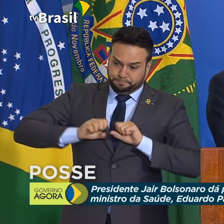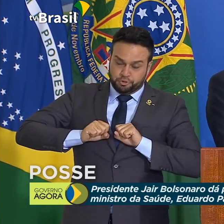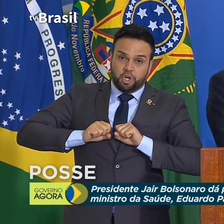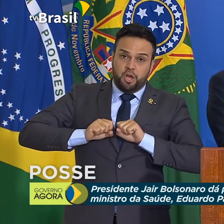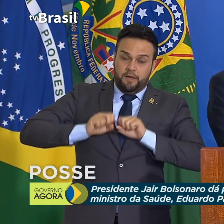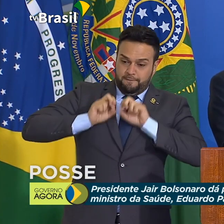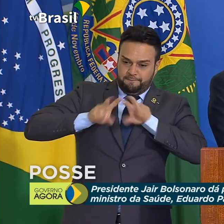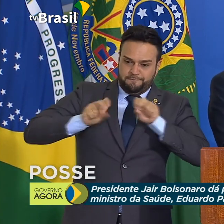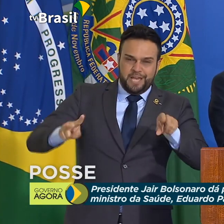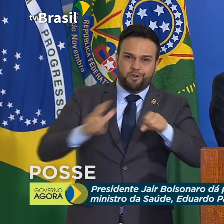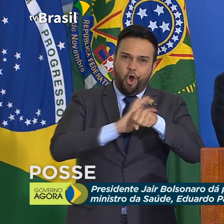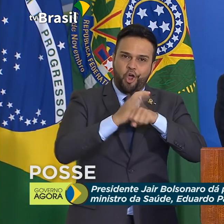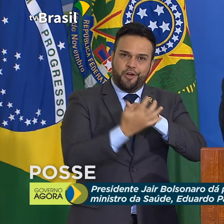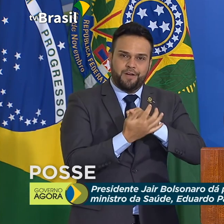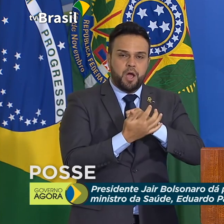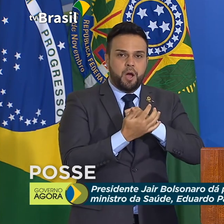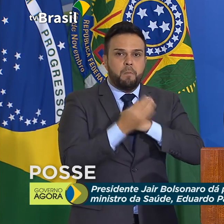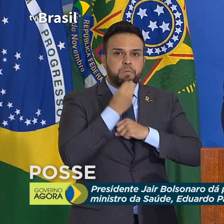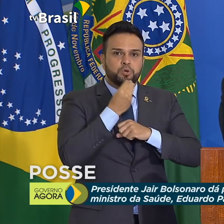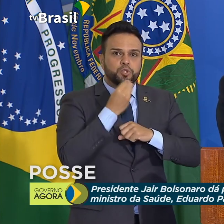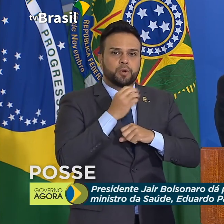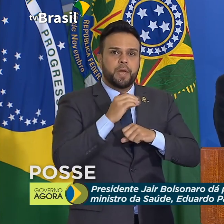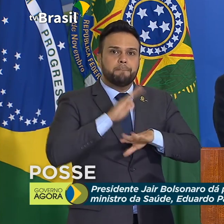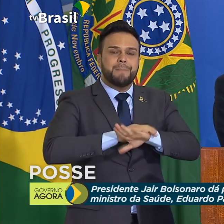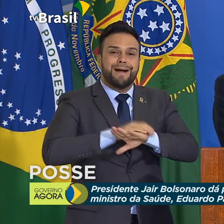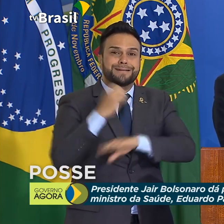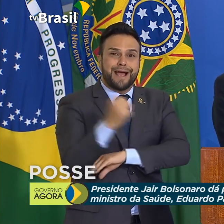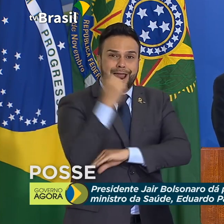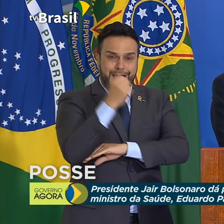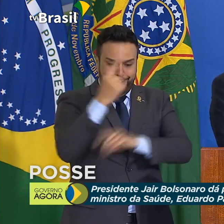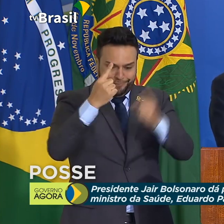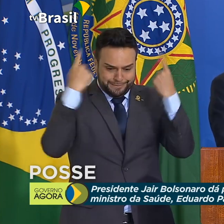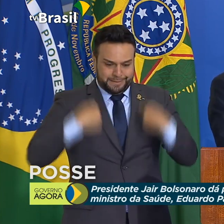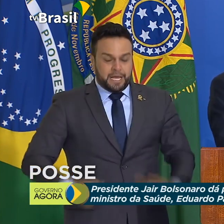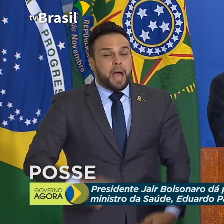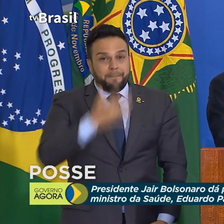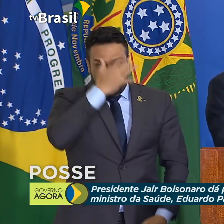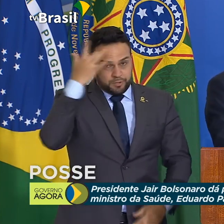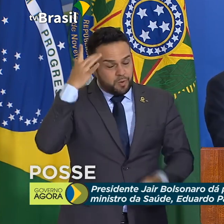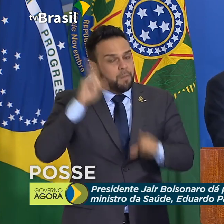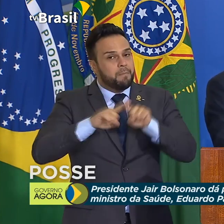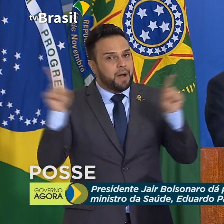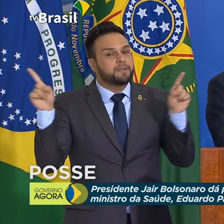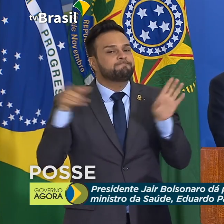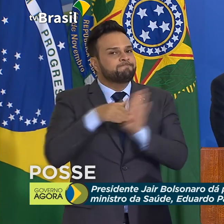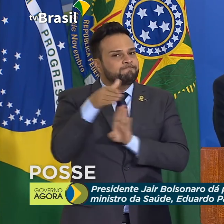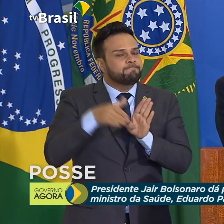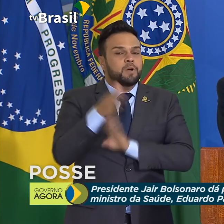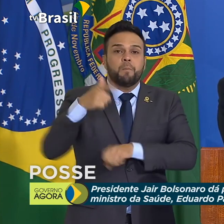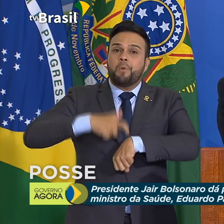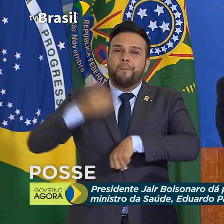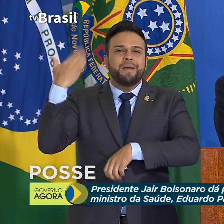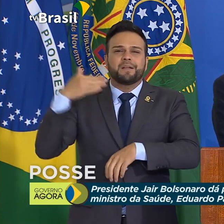poderia agravar a situação daquela pessoa. E falamos naquele momento, também,